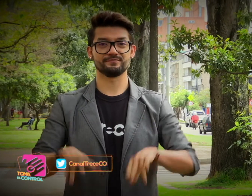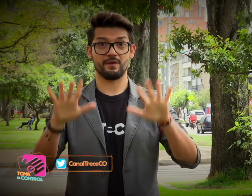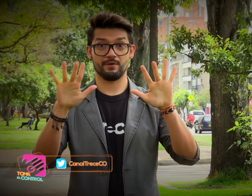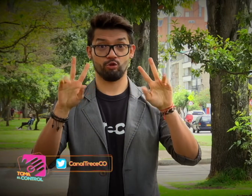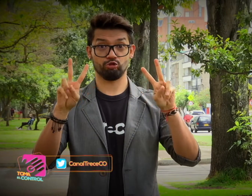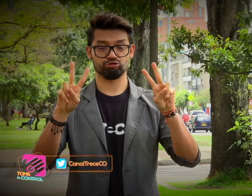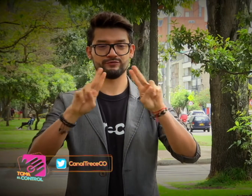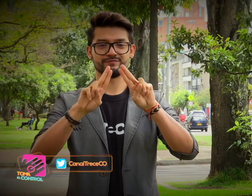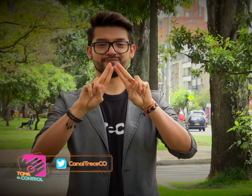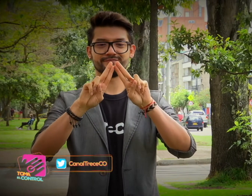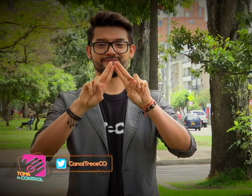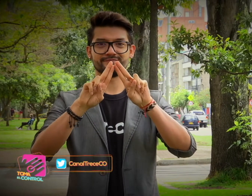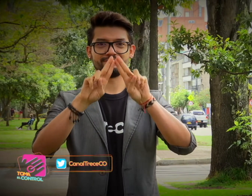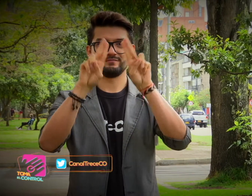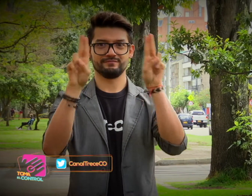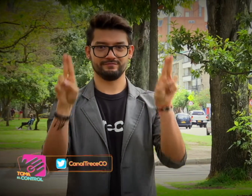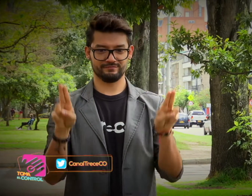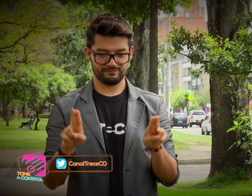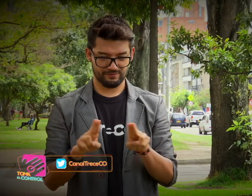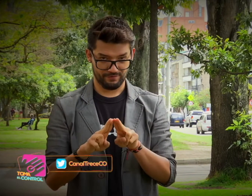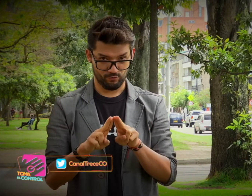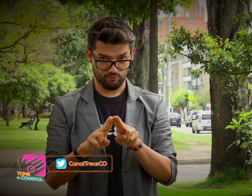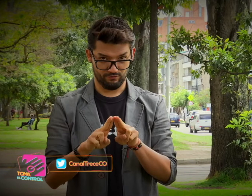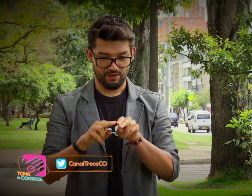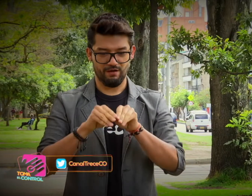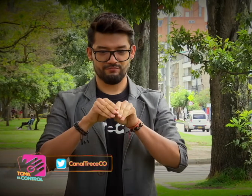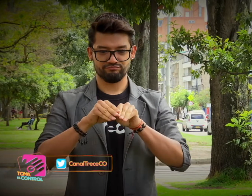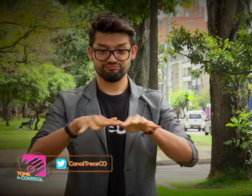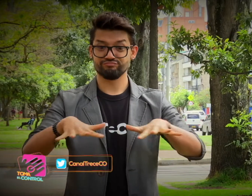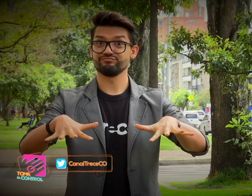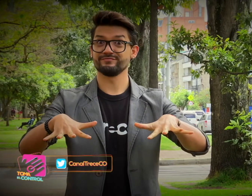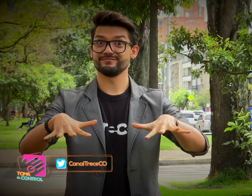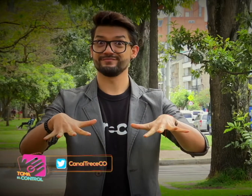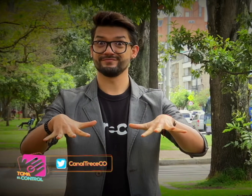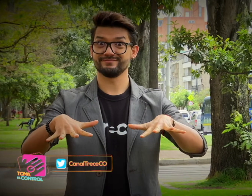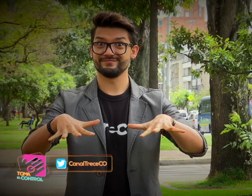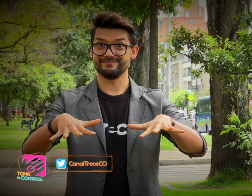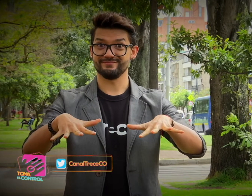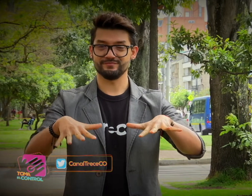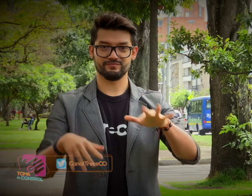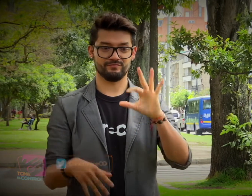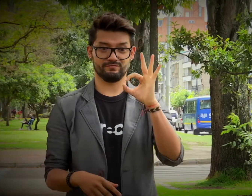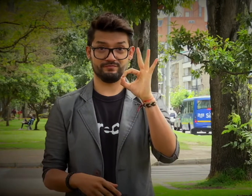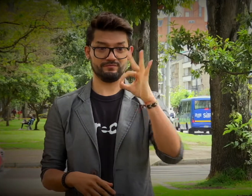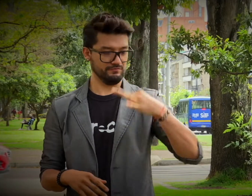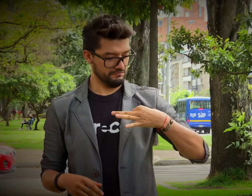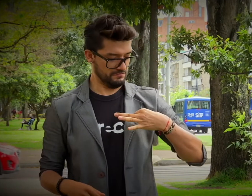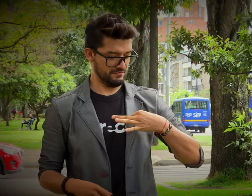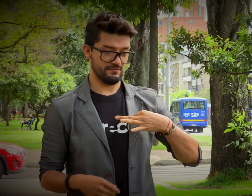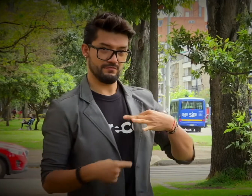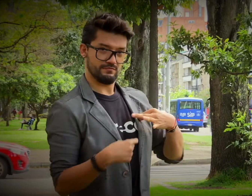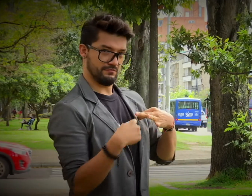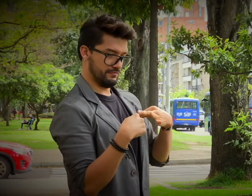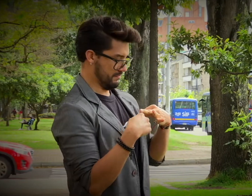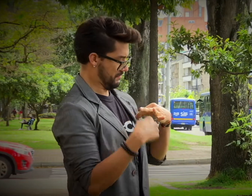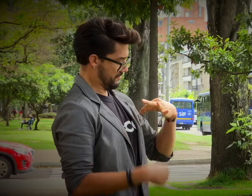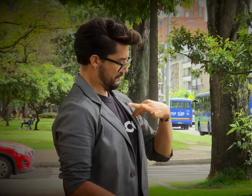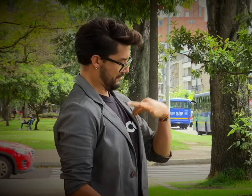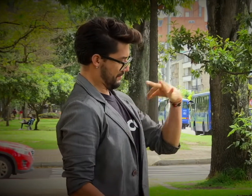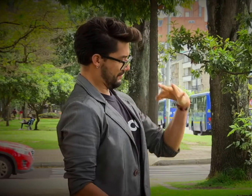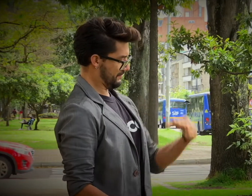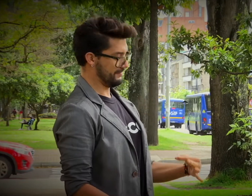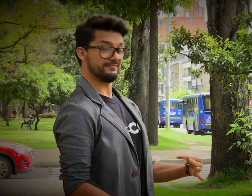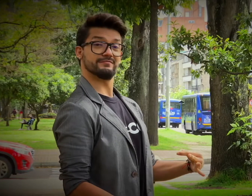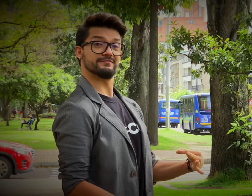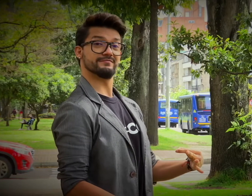Estos dos dedos con este movimiento se abren nuestras manos y luego un círculo con pulgar e índice